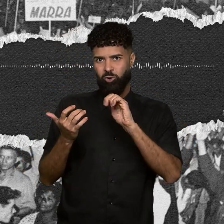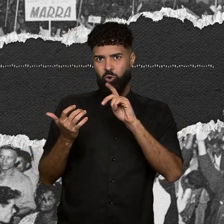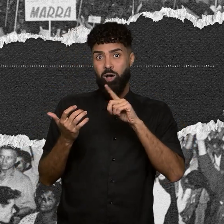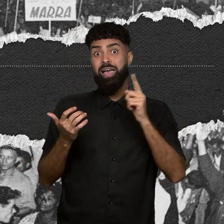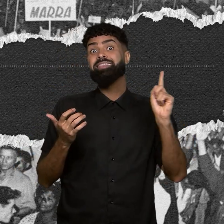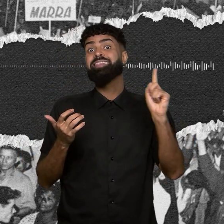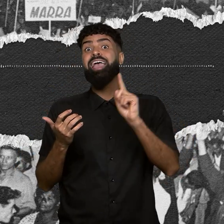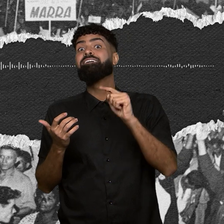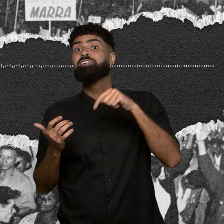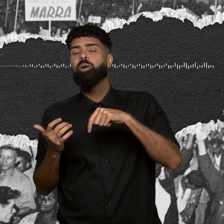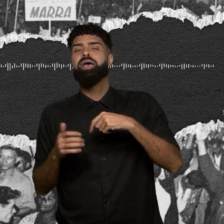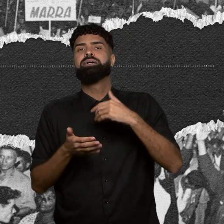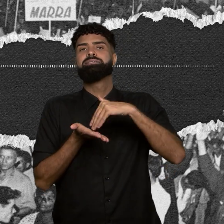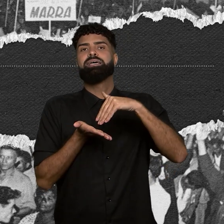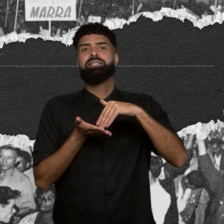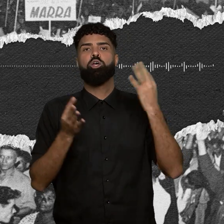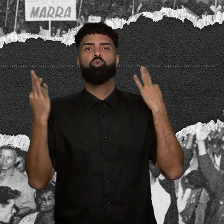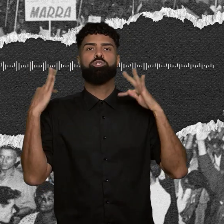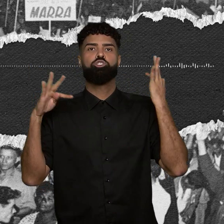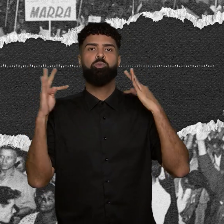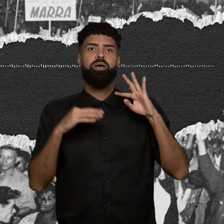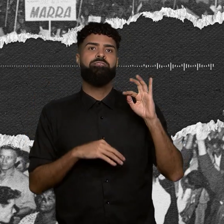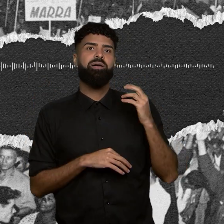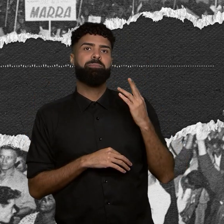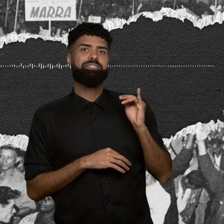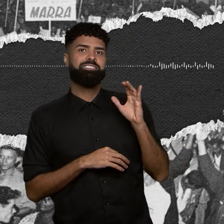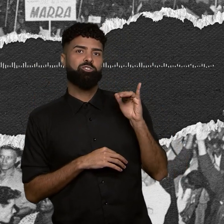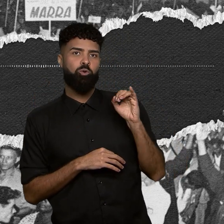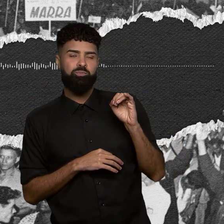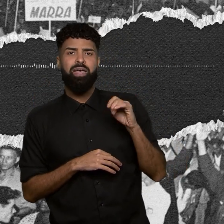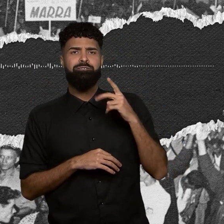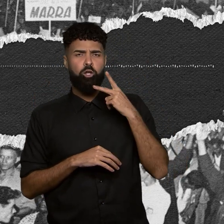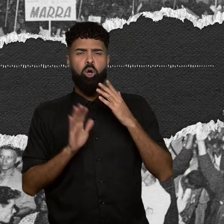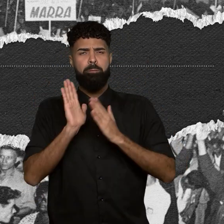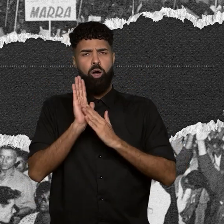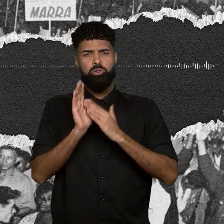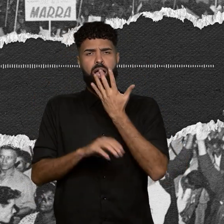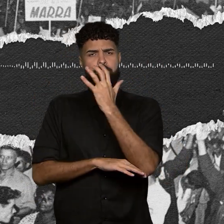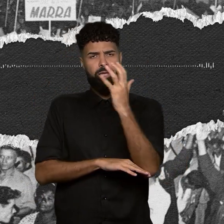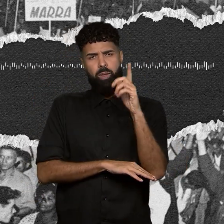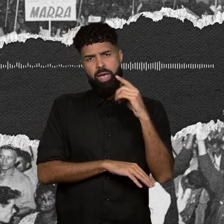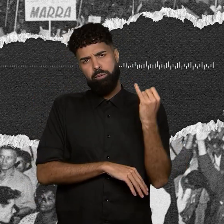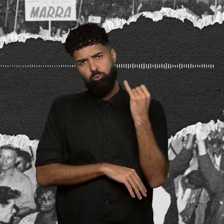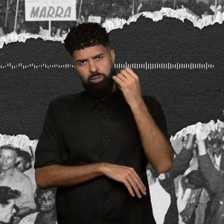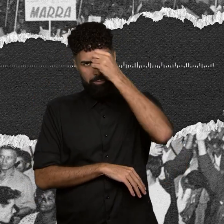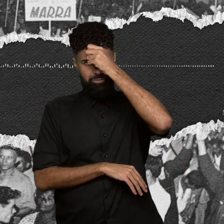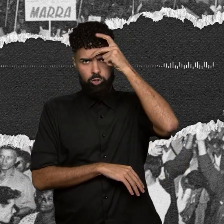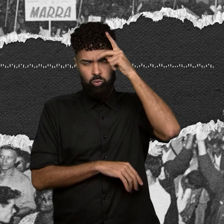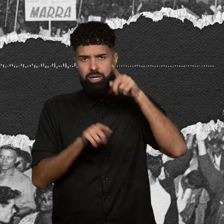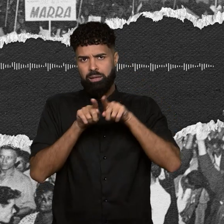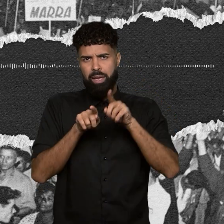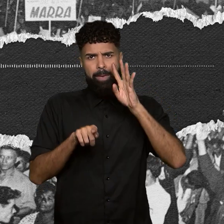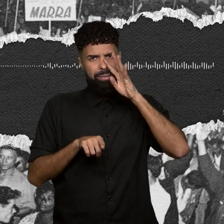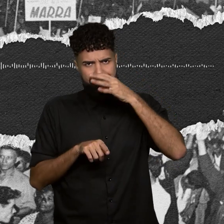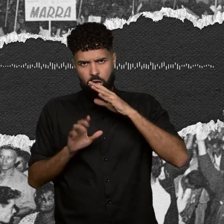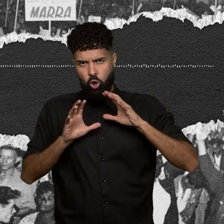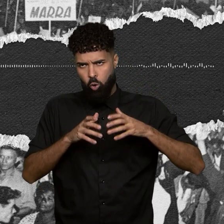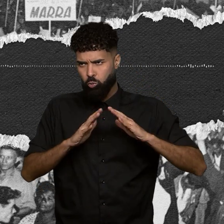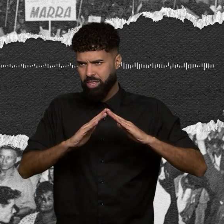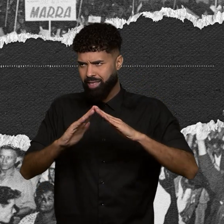Turismo. É o Fabrício Lopes. A pauta ambiental é importante pra prefeitura, assim como as persistentes comunidades que ainda existem por lá.